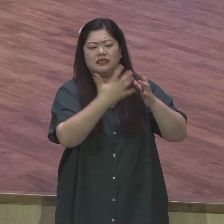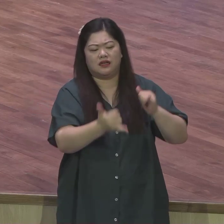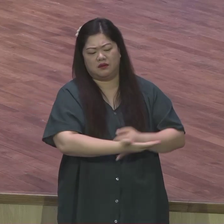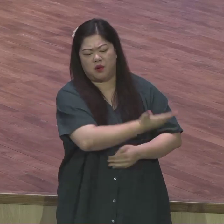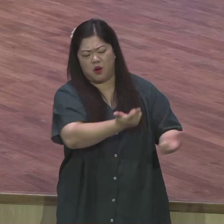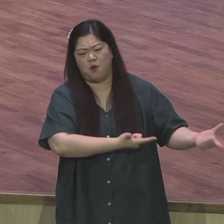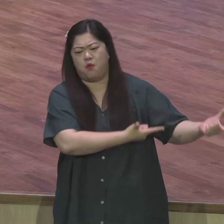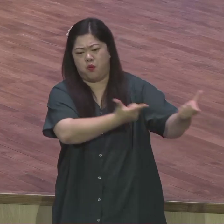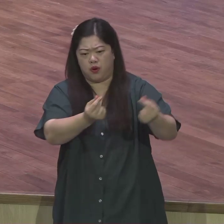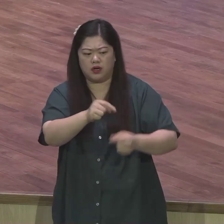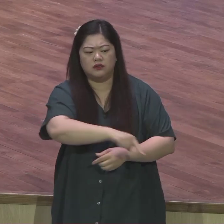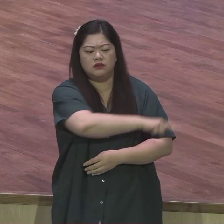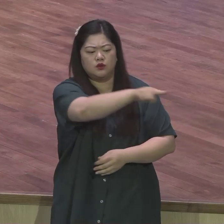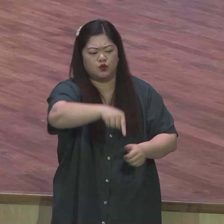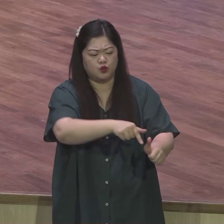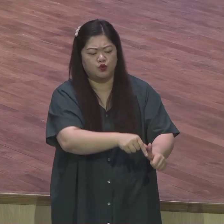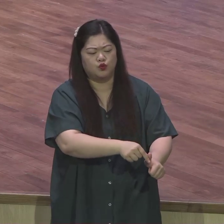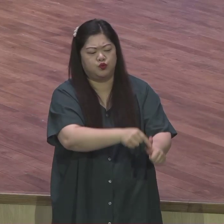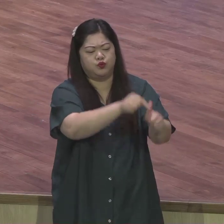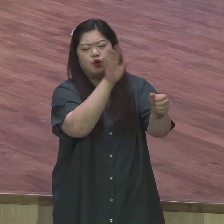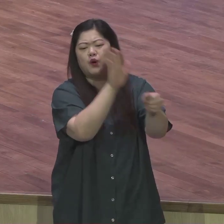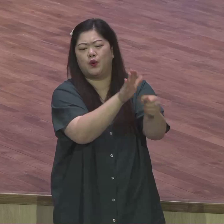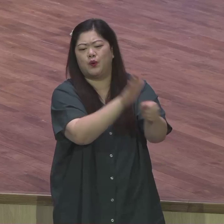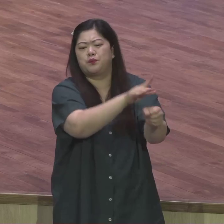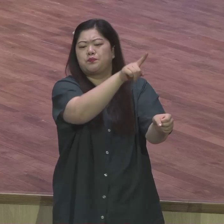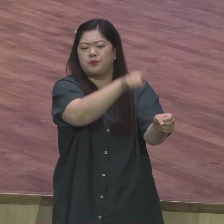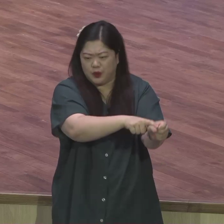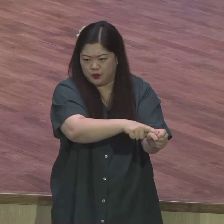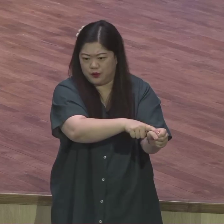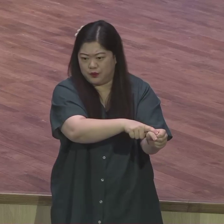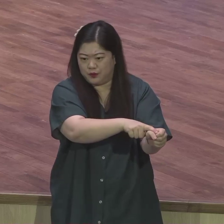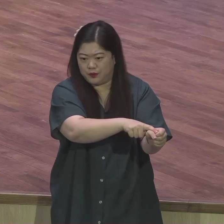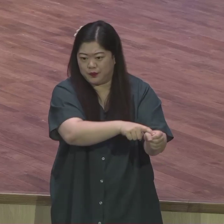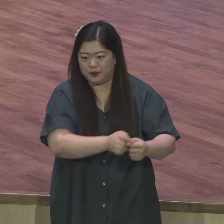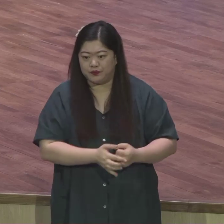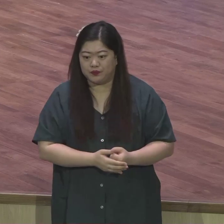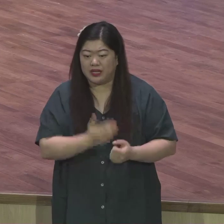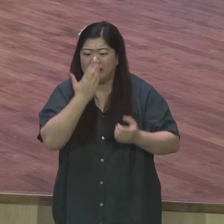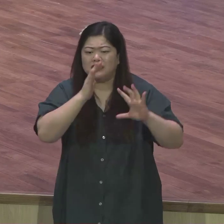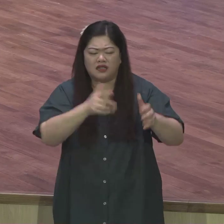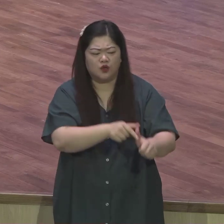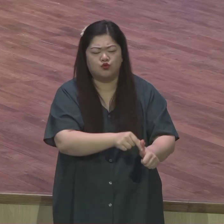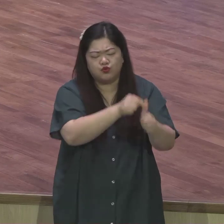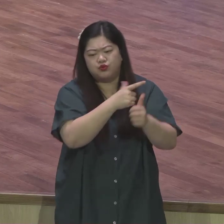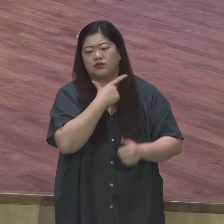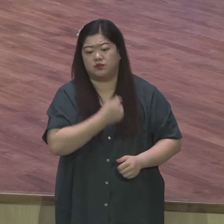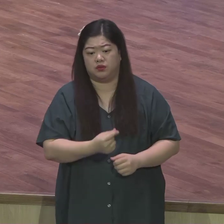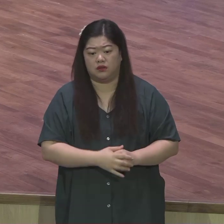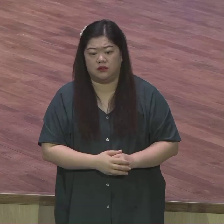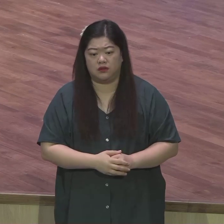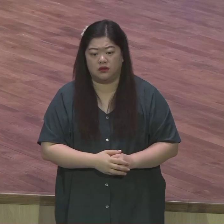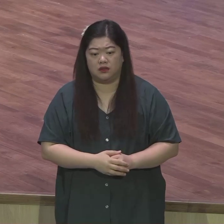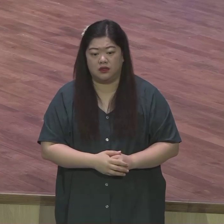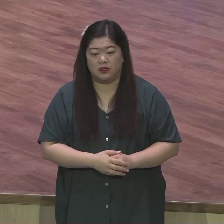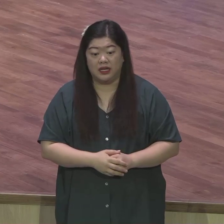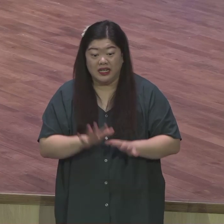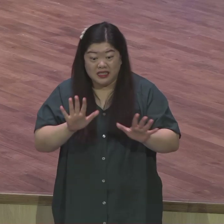구원을 받게 하기 위함이다 이스라엘 구원받기를 원한다 아무도 구원 못 받아 지금 이 상태로는